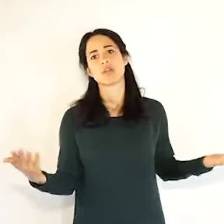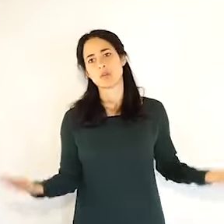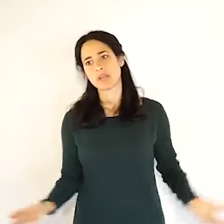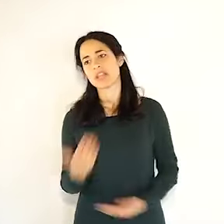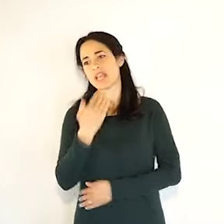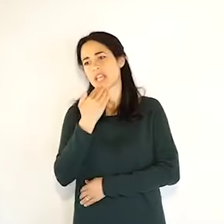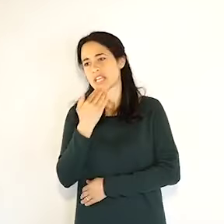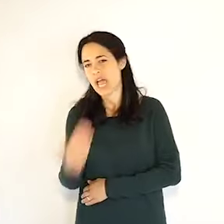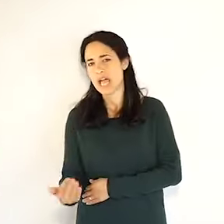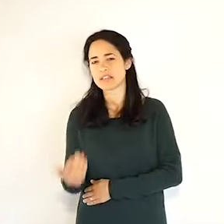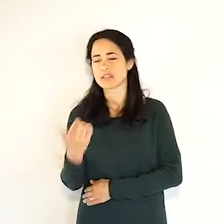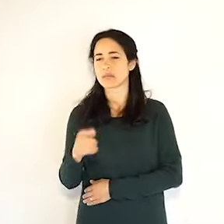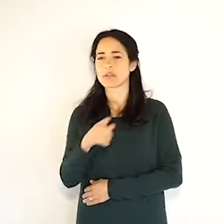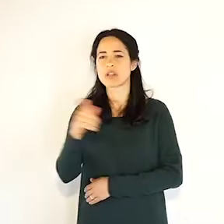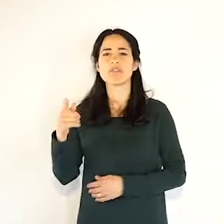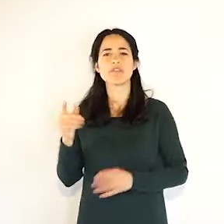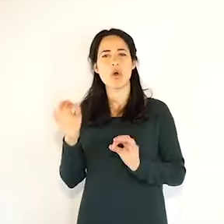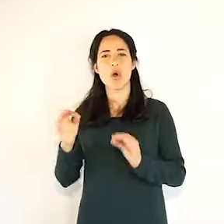di questi volontari.